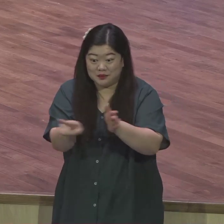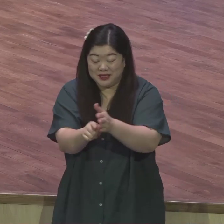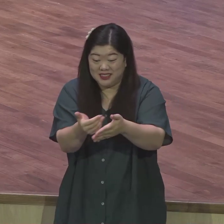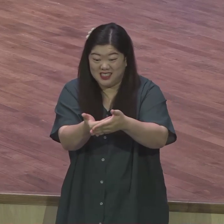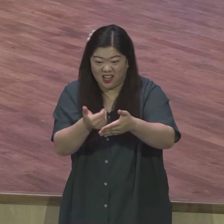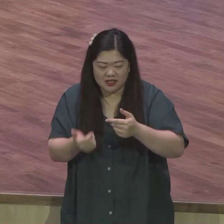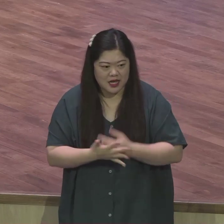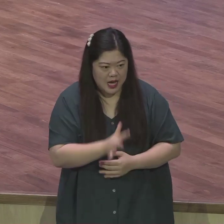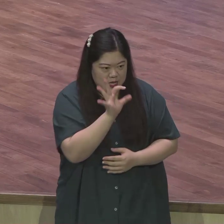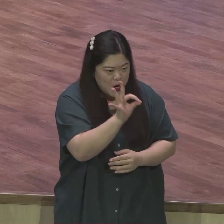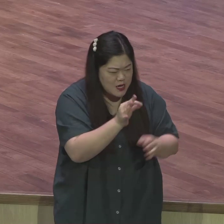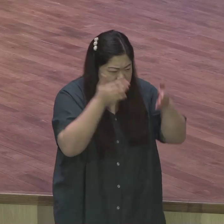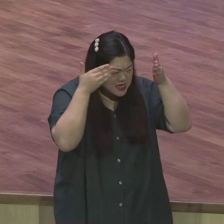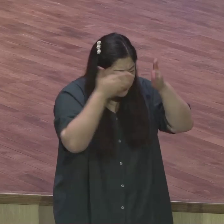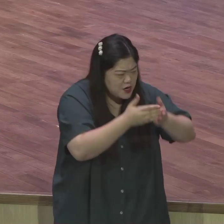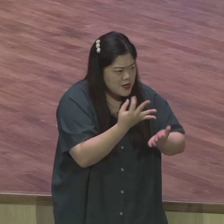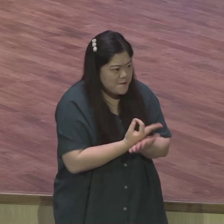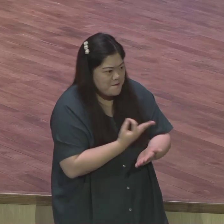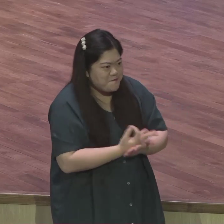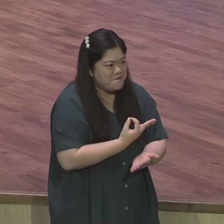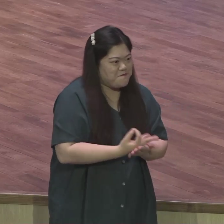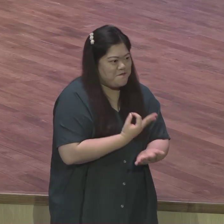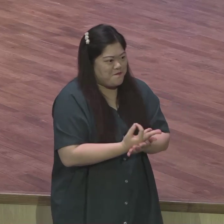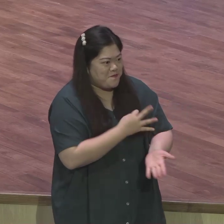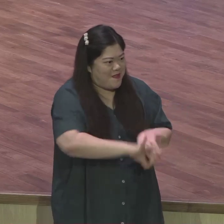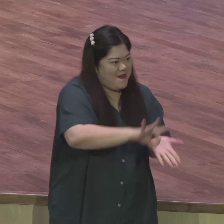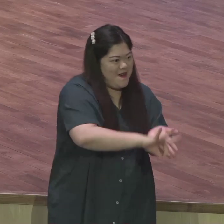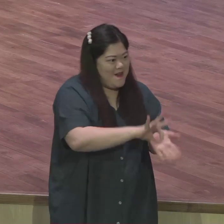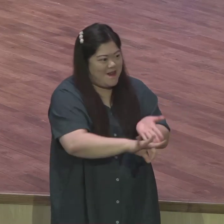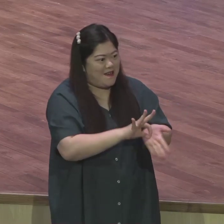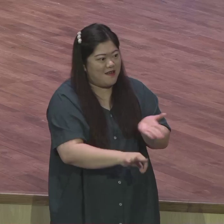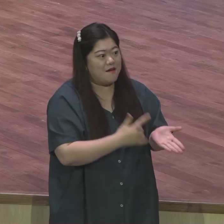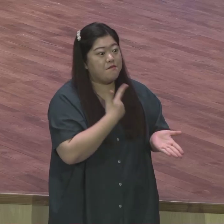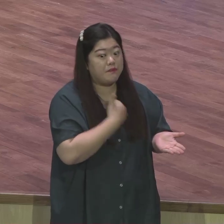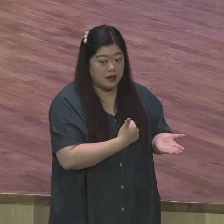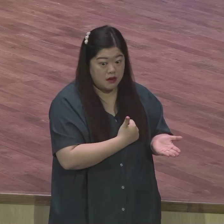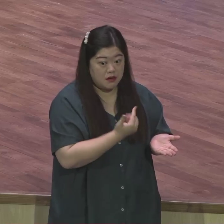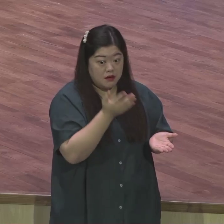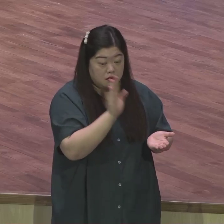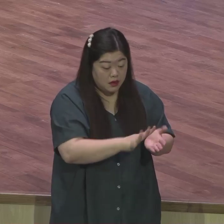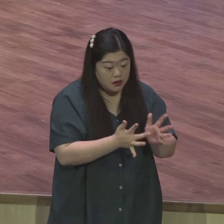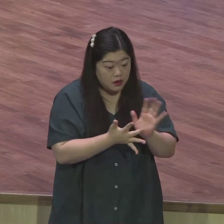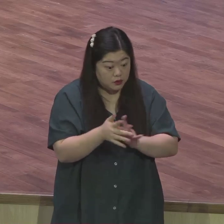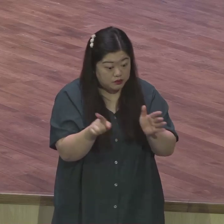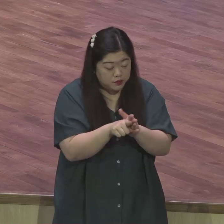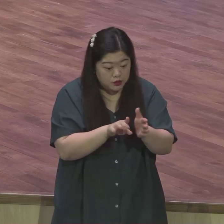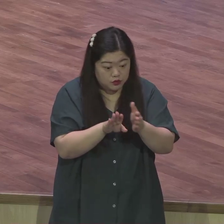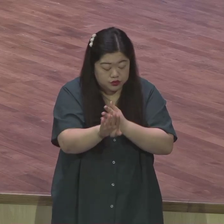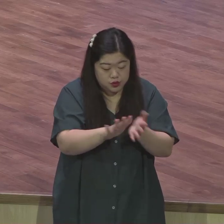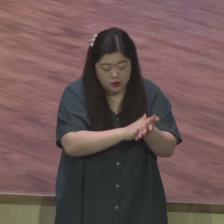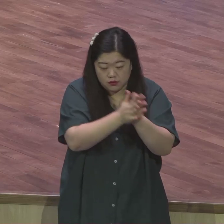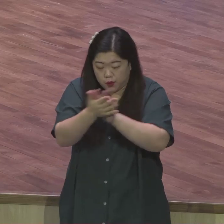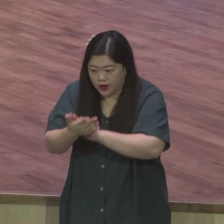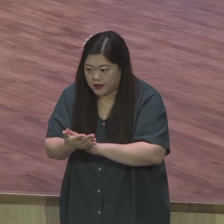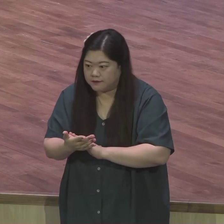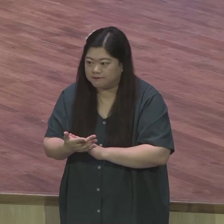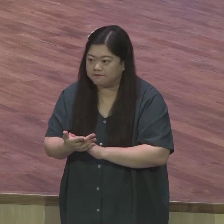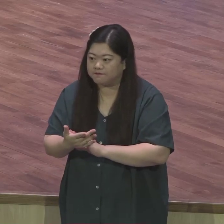받고 나니 돈의 개념이 없어져 하나님 나라를 위해서 복음을 위해서 영혼군을 위해서 허신하는 모습이 확 바뀌죠